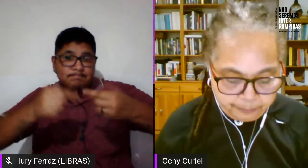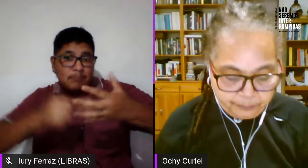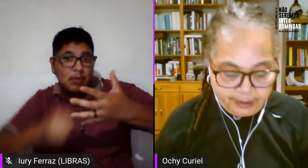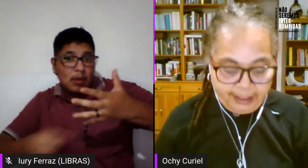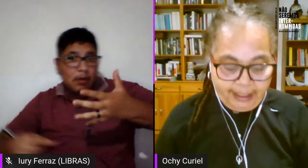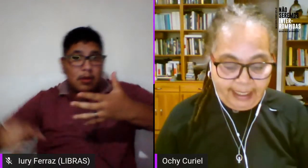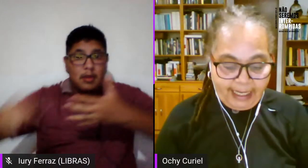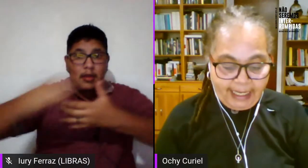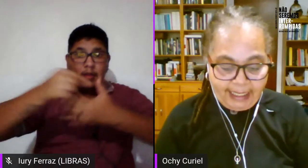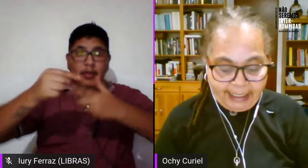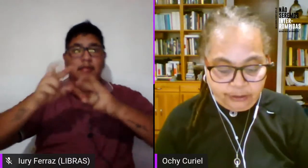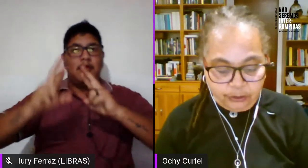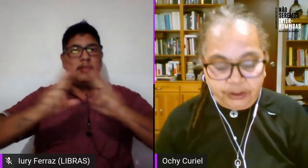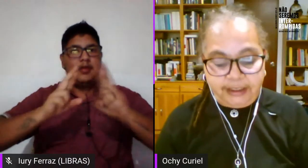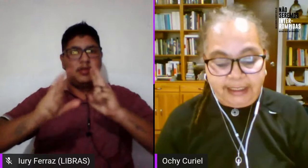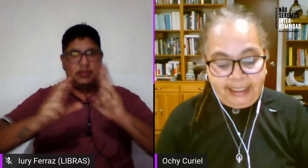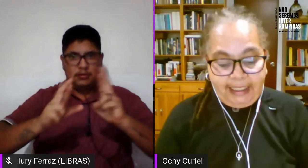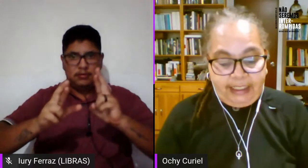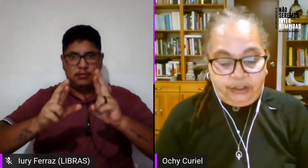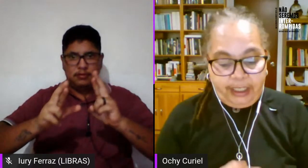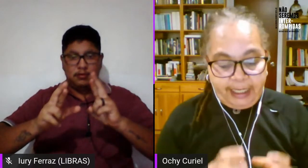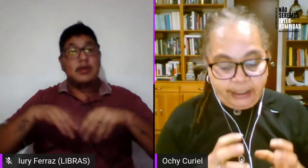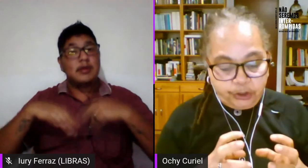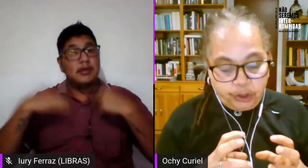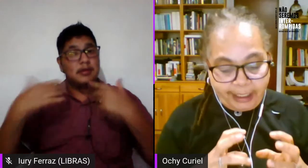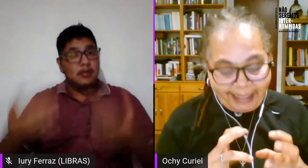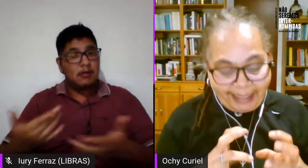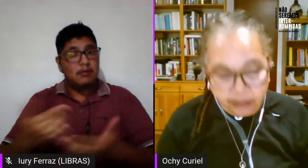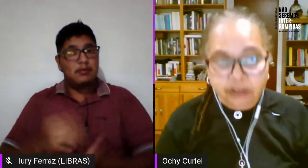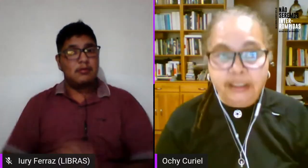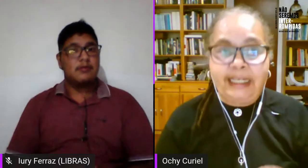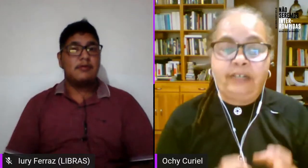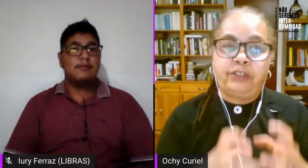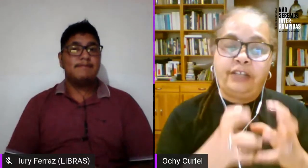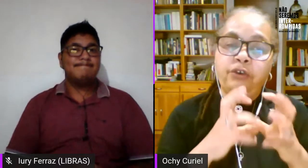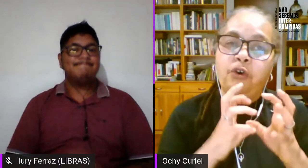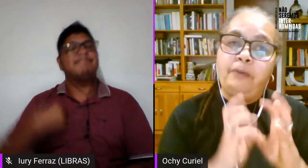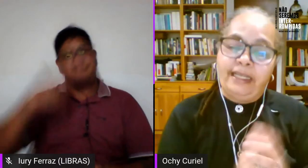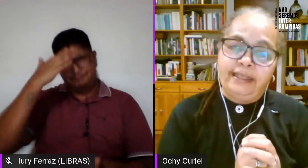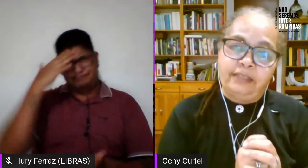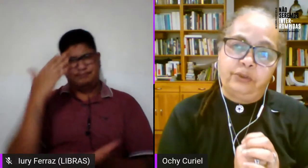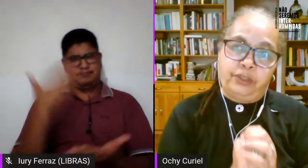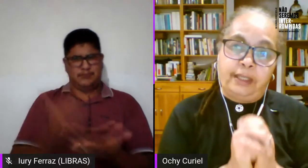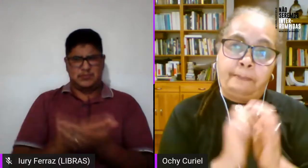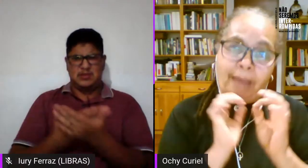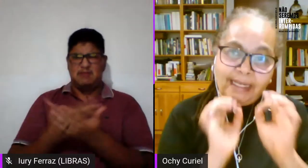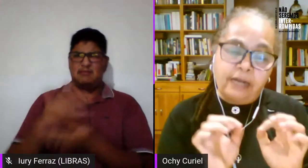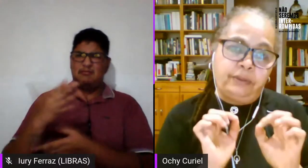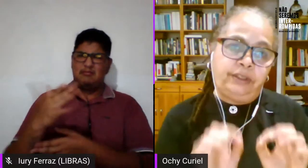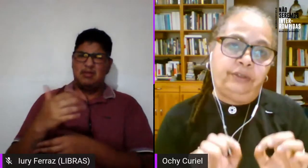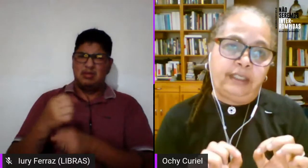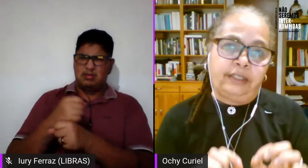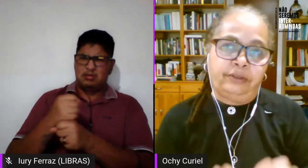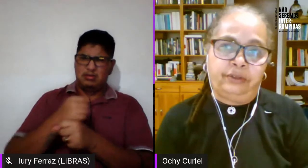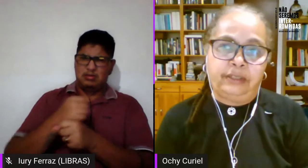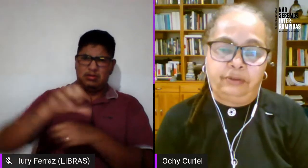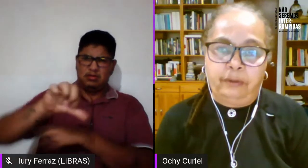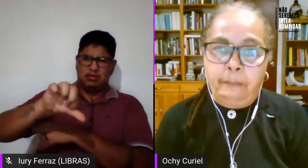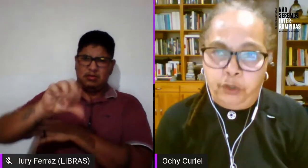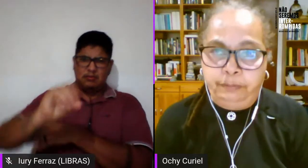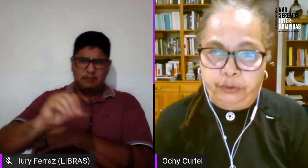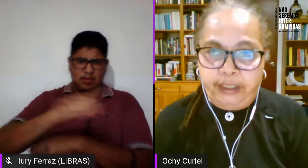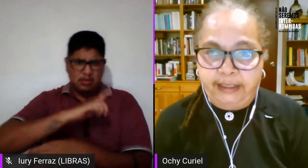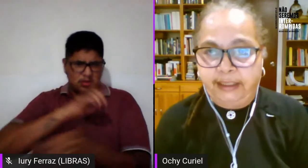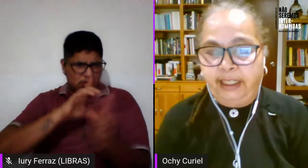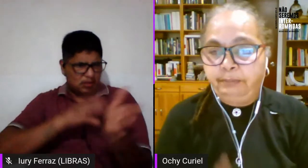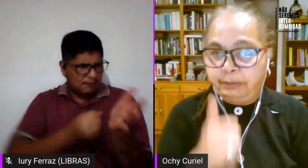no entonces creo que en los años 90 suceden varias cuestiones que yo creo que